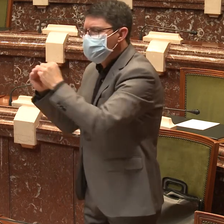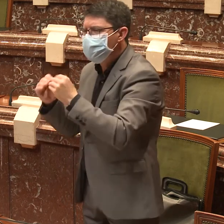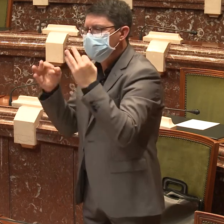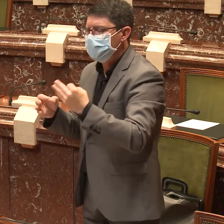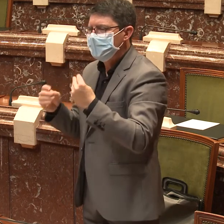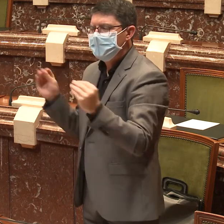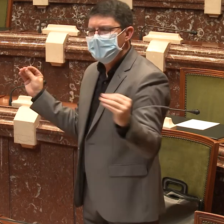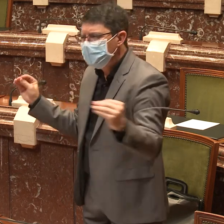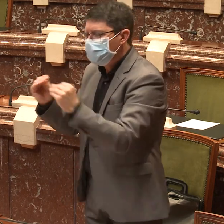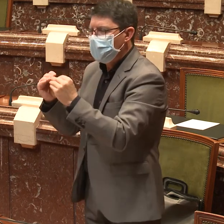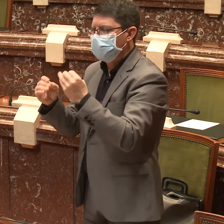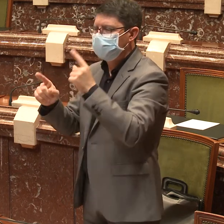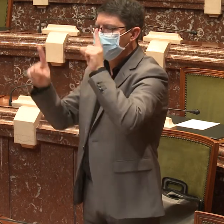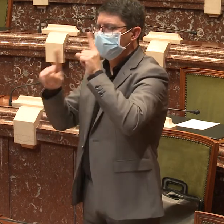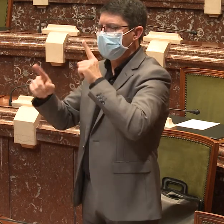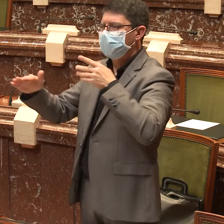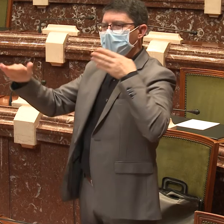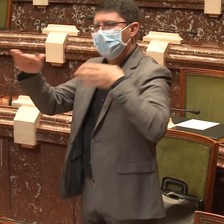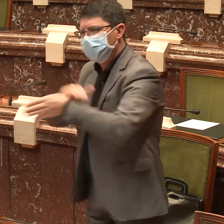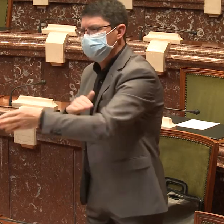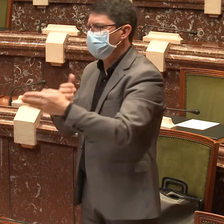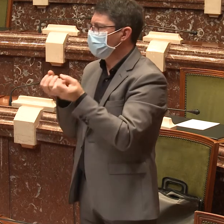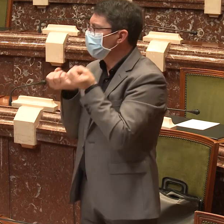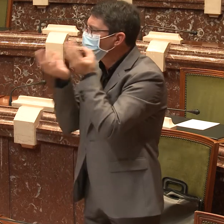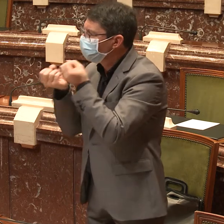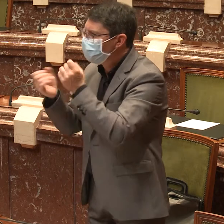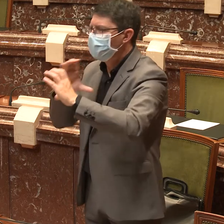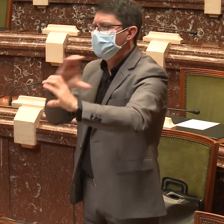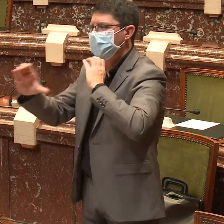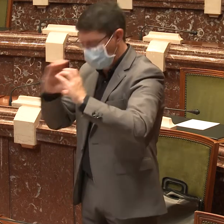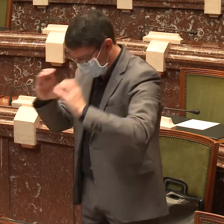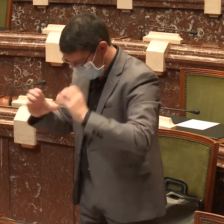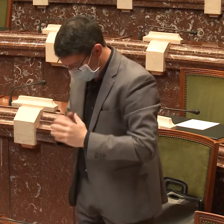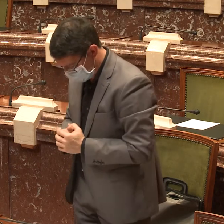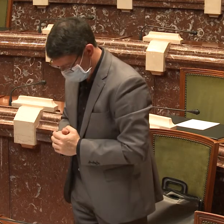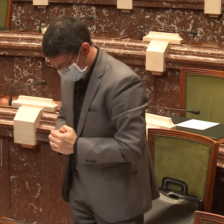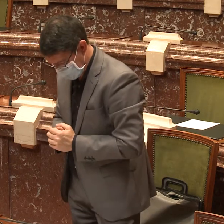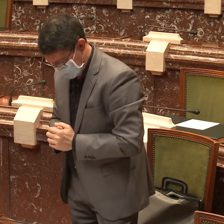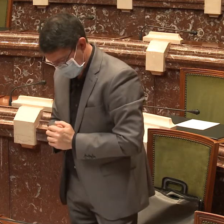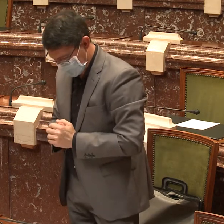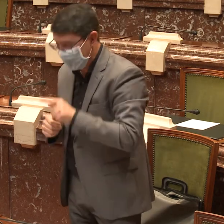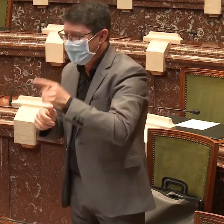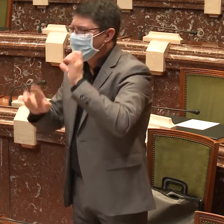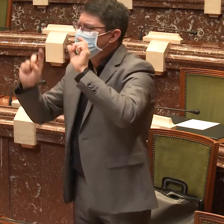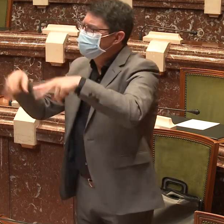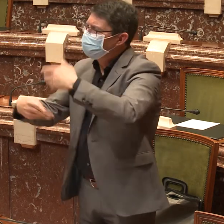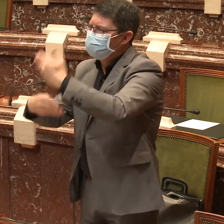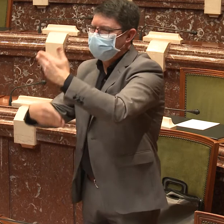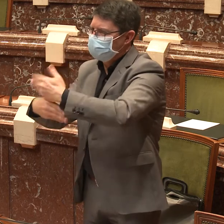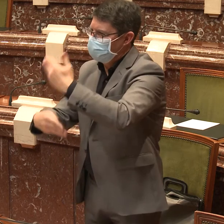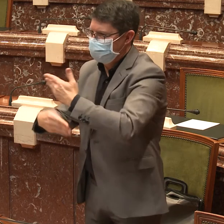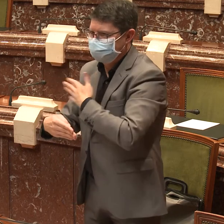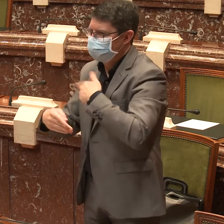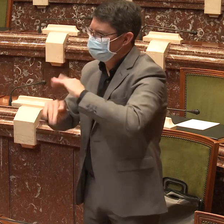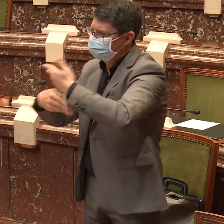independientemente de que seamos o no usuarias de la lengua de signos, compartimos la necesidad de acceder a la comunicación e información del entorno